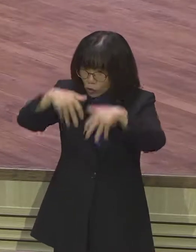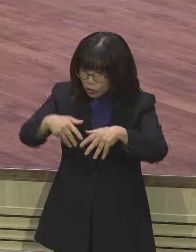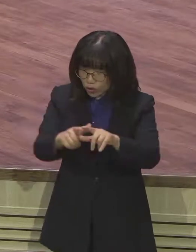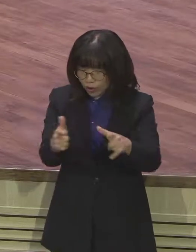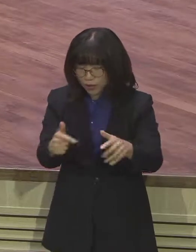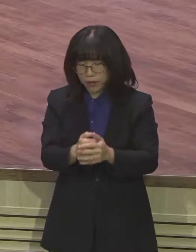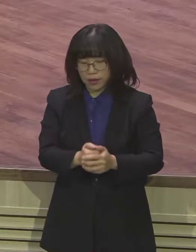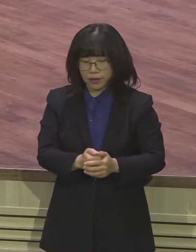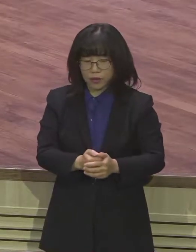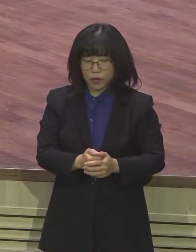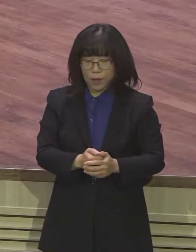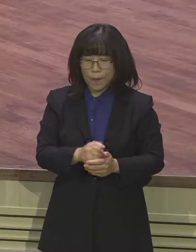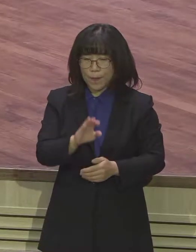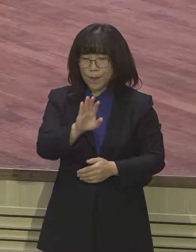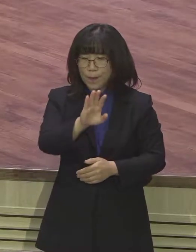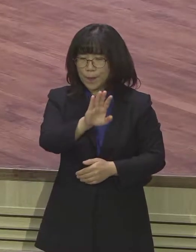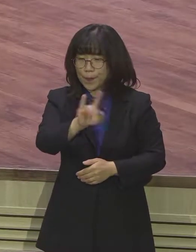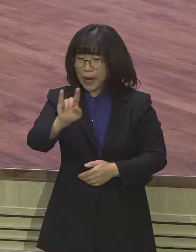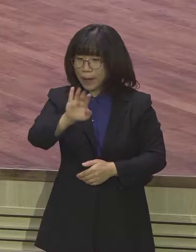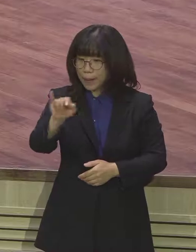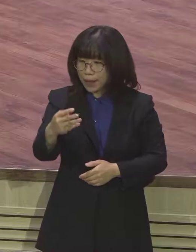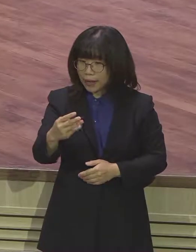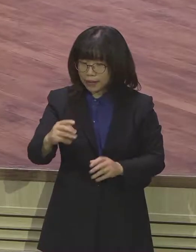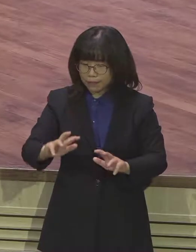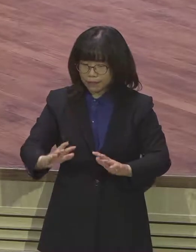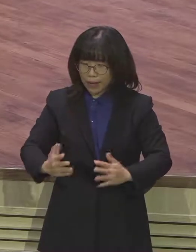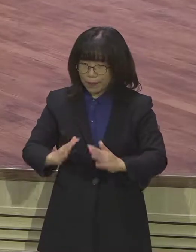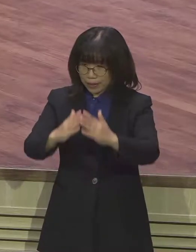바벨탑 사건 역시 철저히 성공 중심으로 가게 되었습니다.